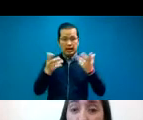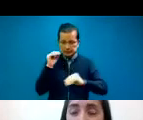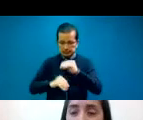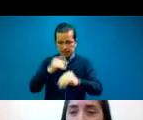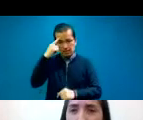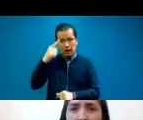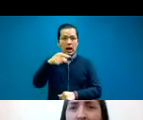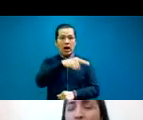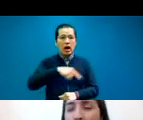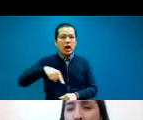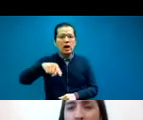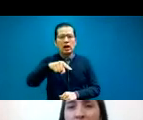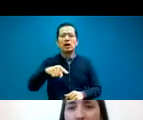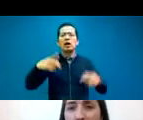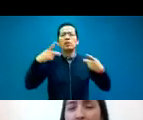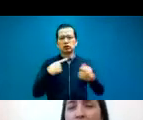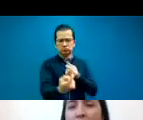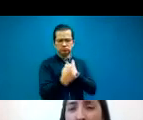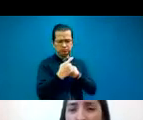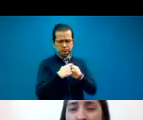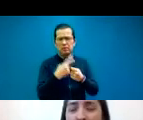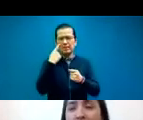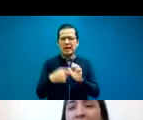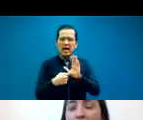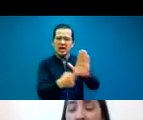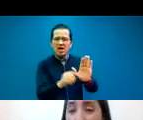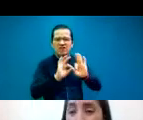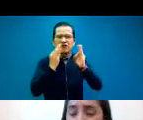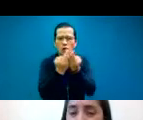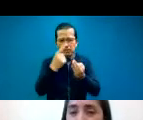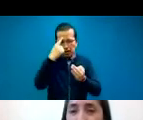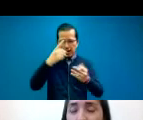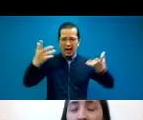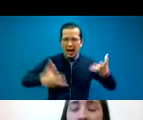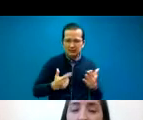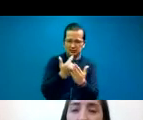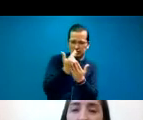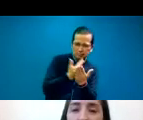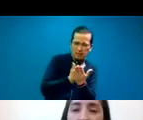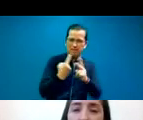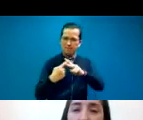presupuestos, para que los socios sepan cómo elaborar un presupuesto,